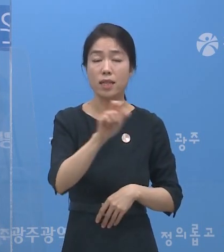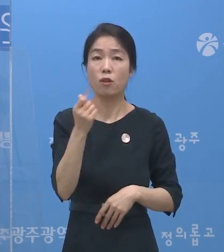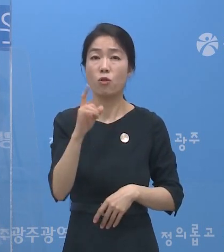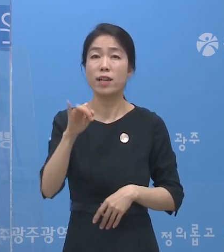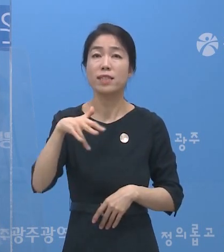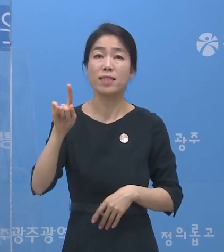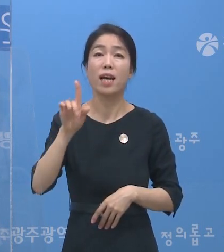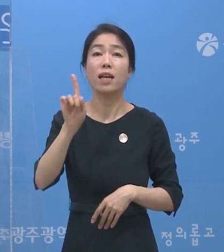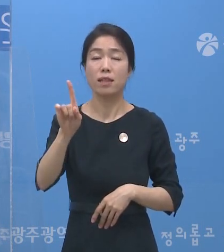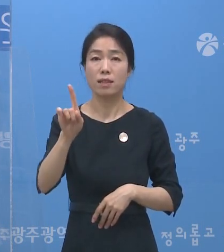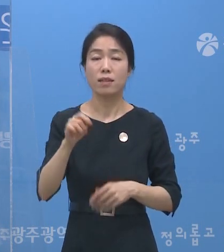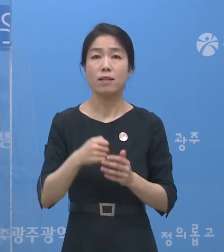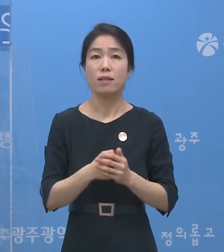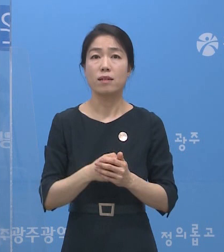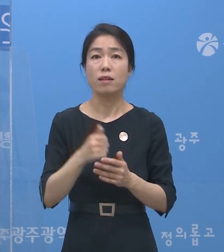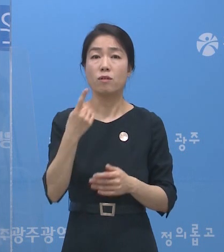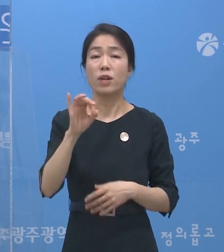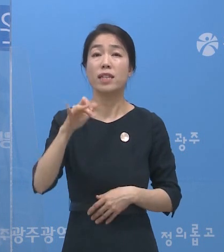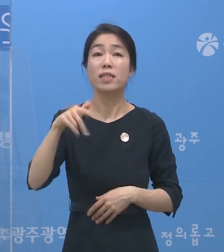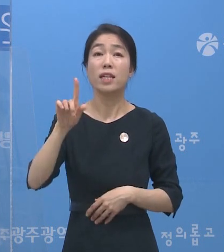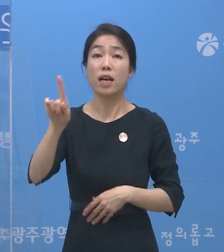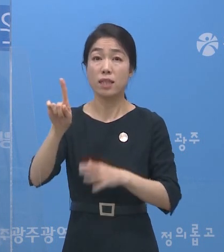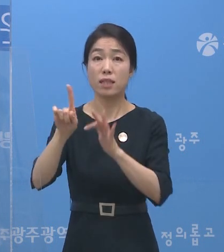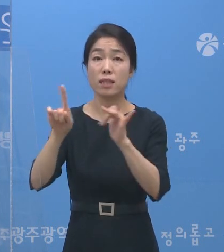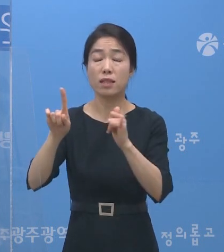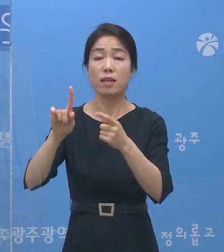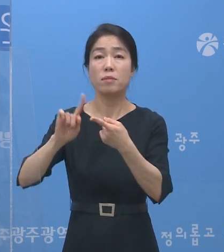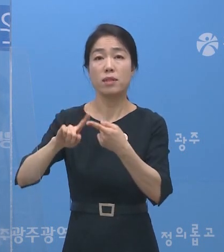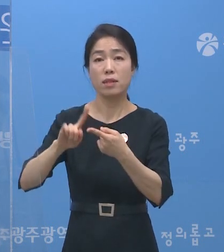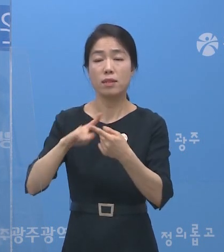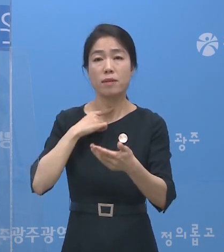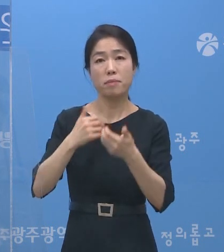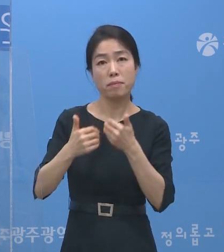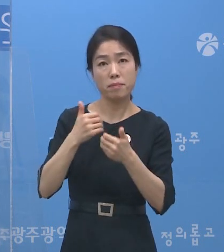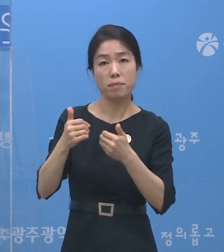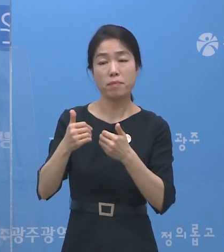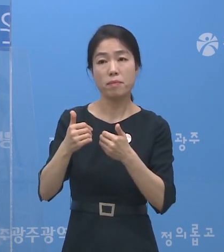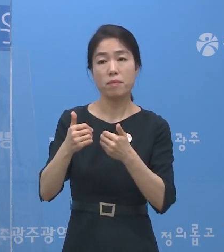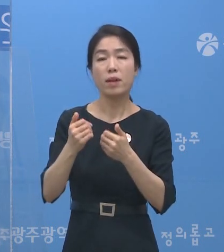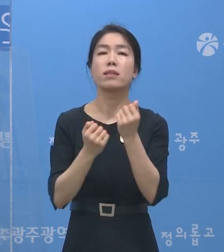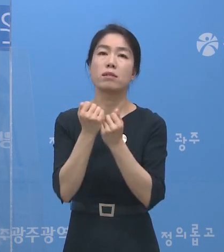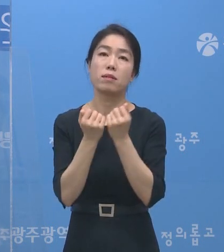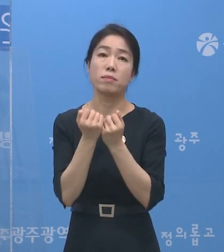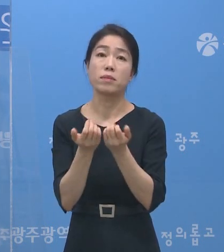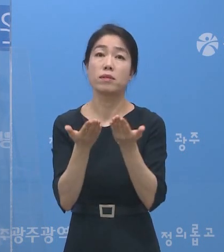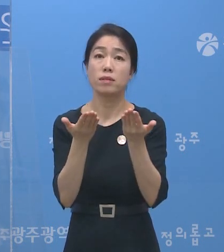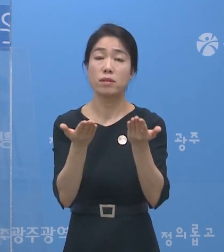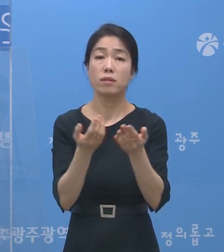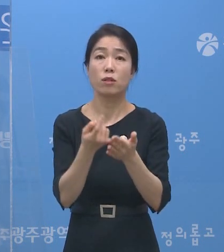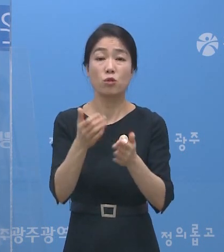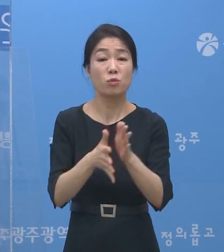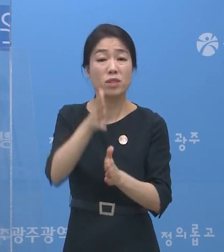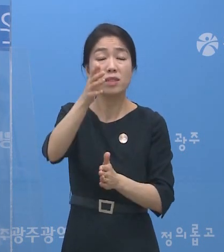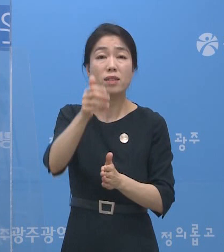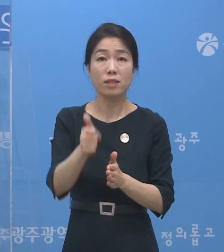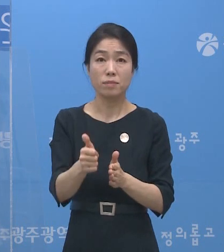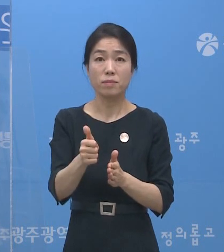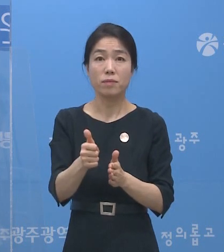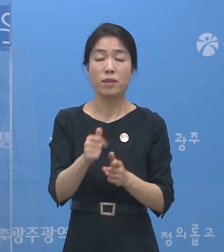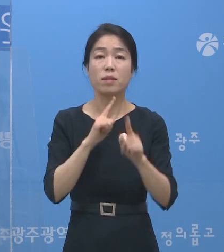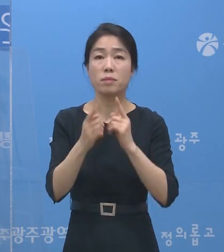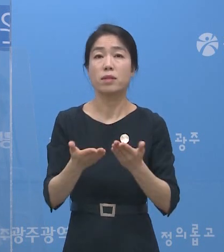화이자 1명인데요. 화이자 1명에 대한 이상 반응의 설명을 다시 드리겠습니다. 방금 시장님께서